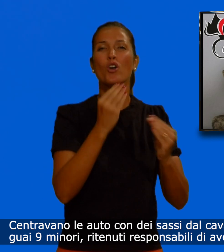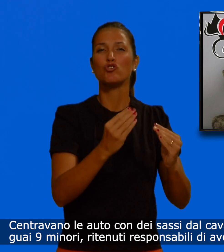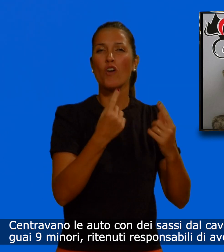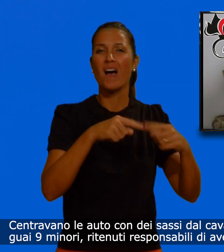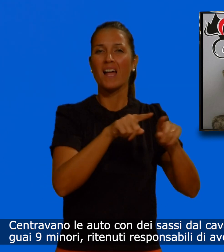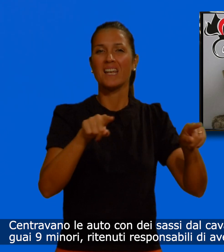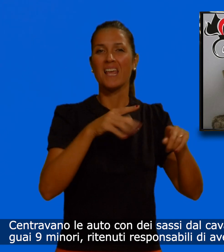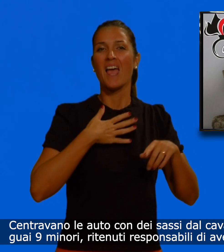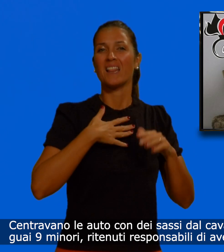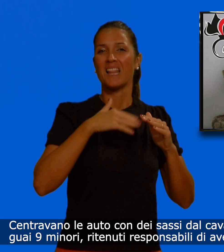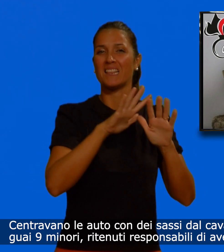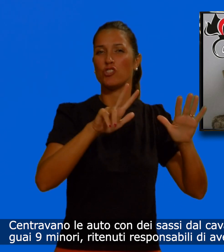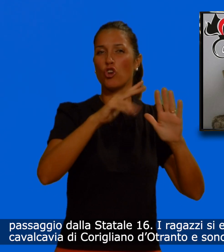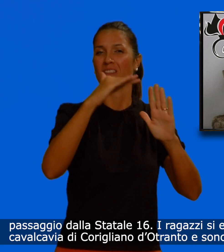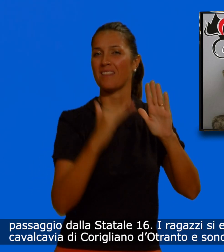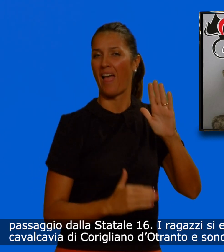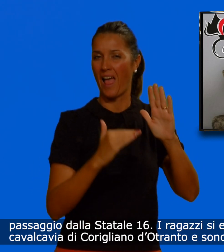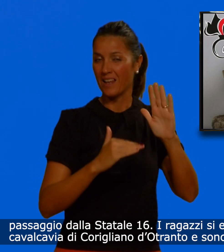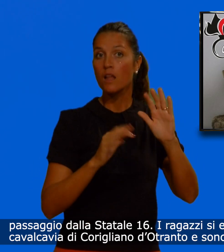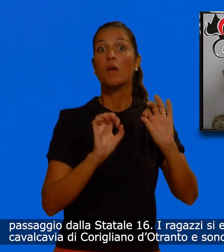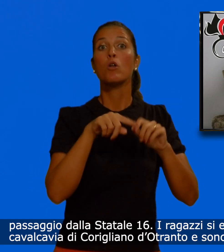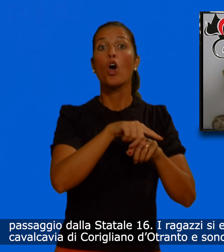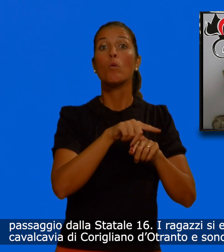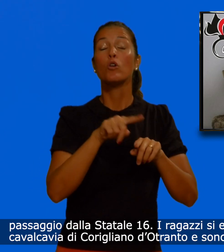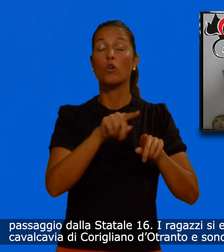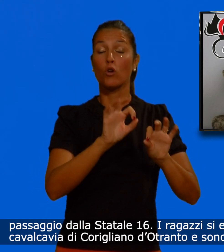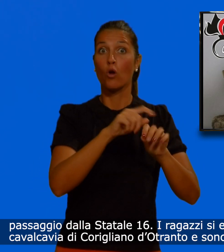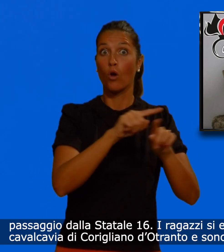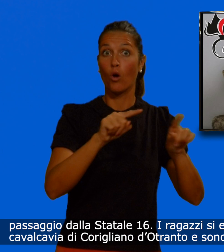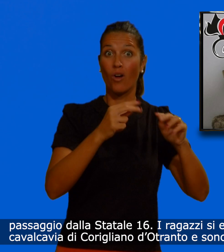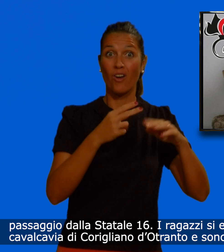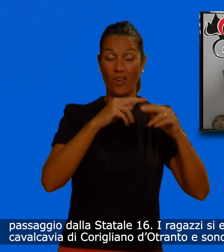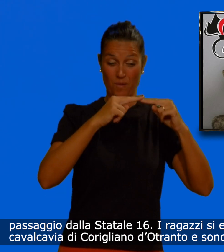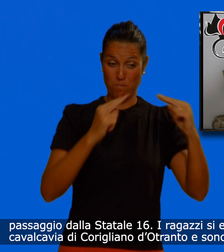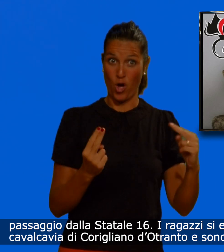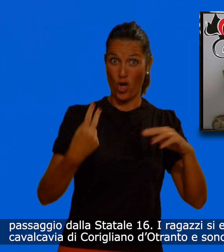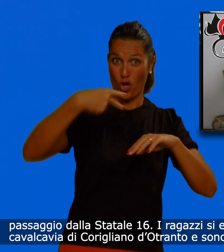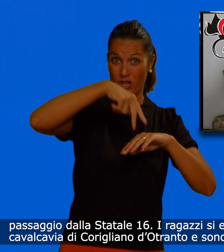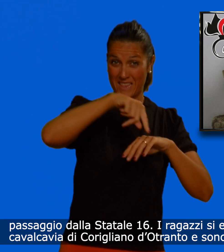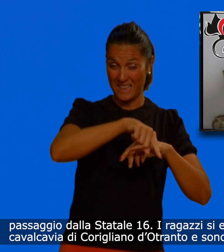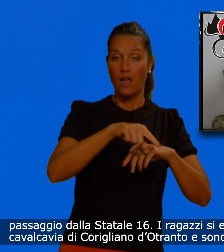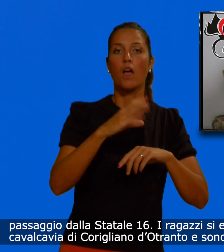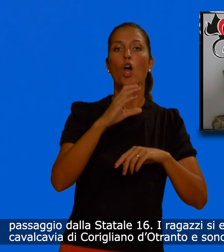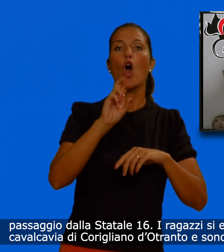responsabili di aver colpito un camion di passaggio dalla Statale 16. I ragazzi si erano